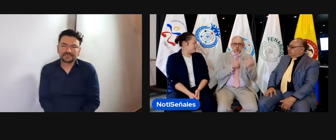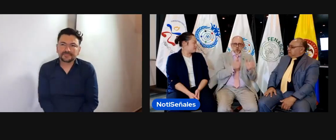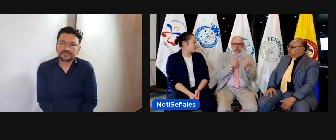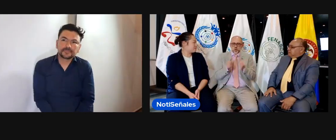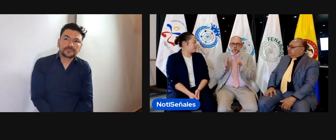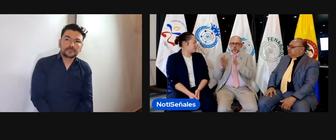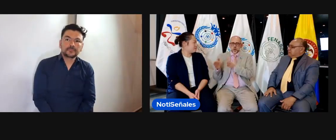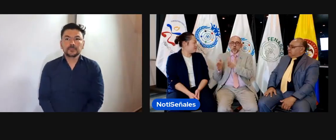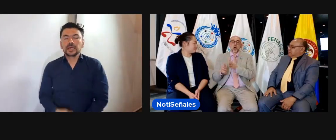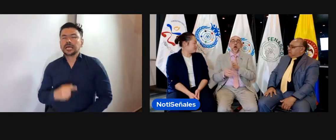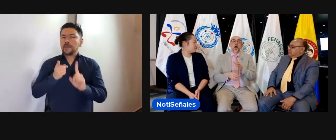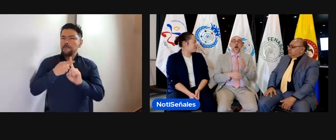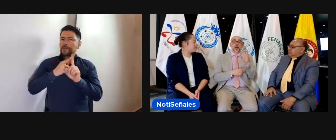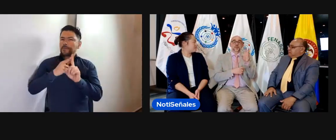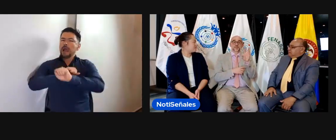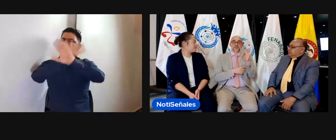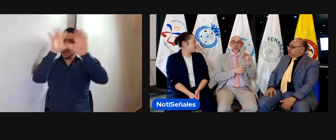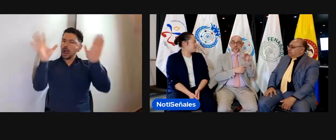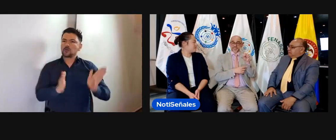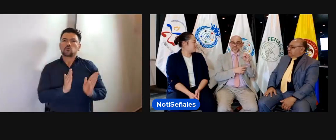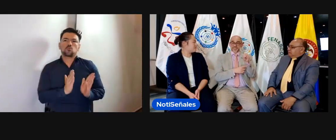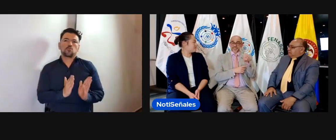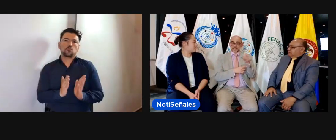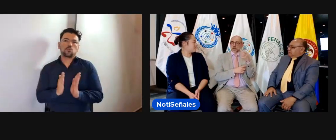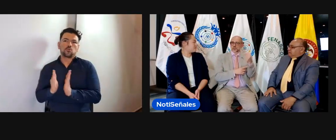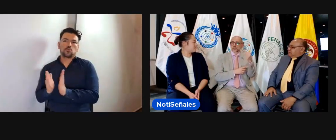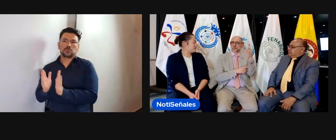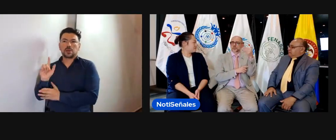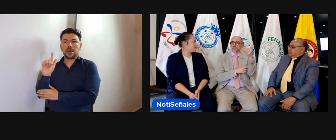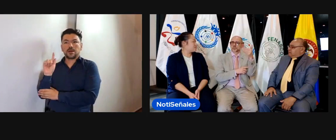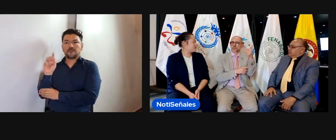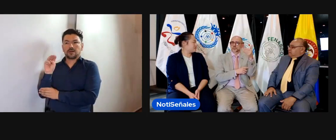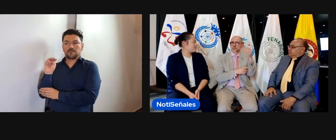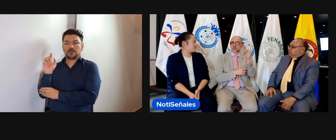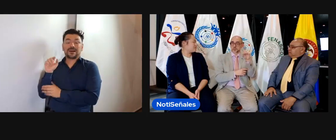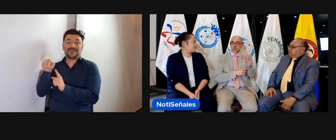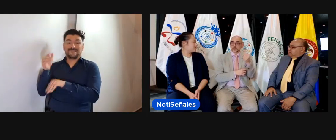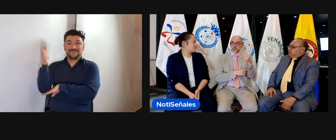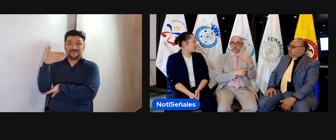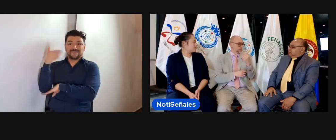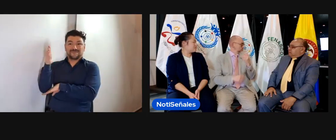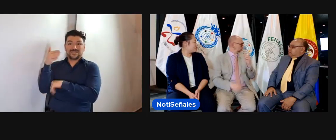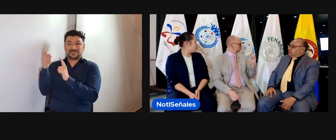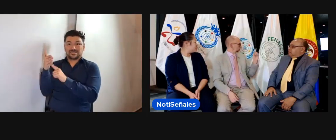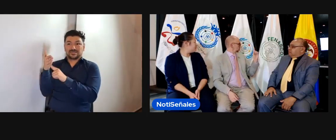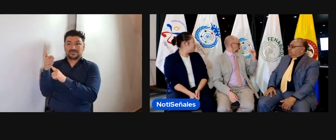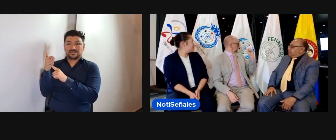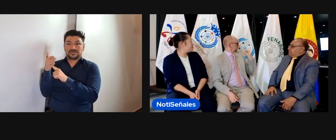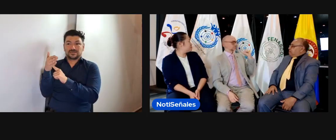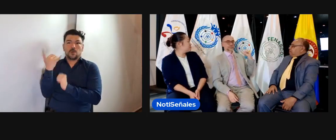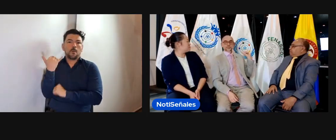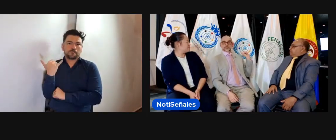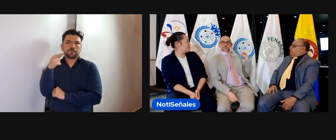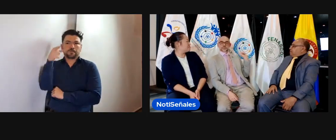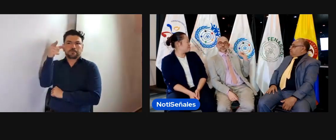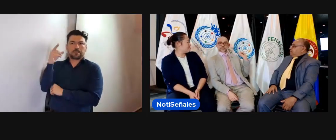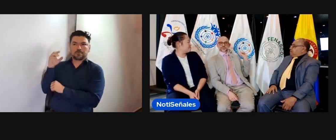Bueno, hay que aclarar también, esto nos sirve para aclarar varias situaciones. Efectivamente, como Henry lo